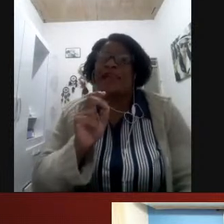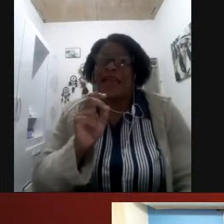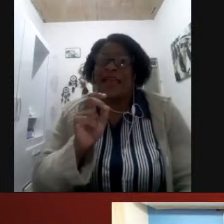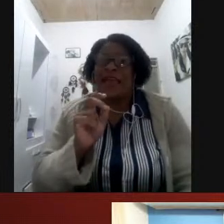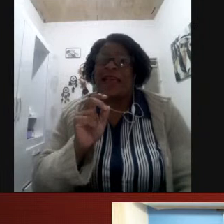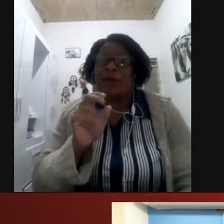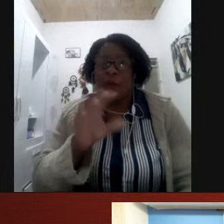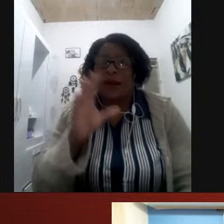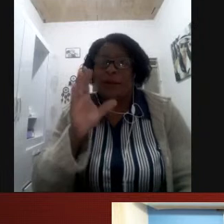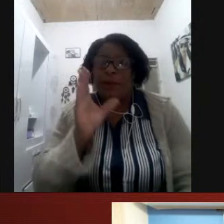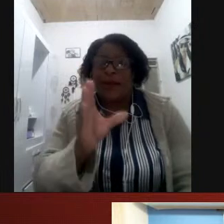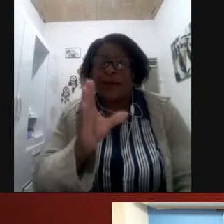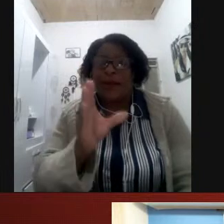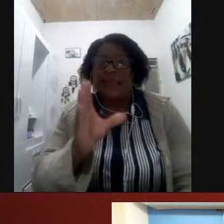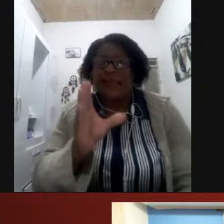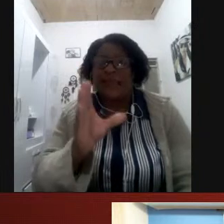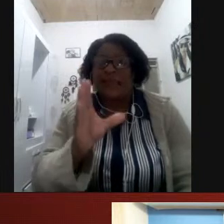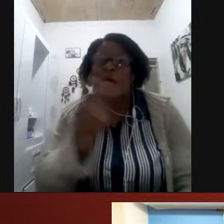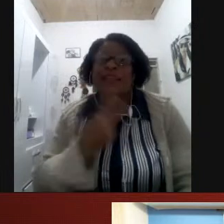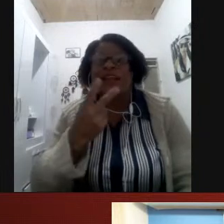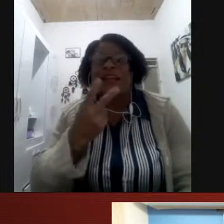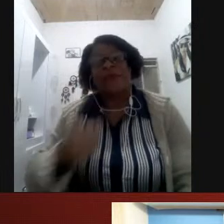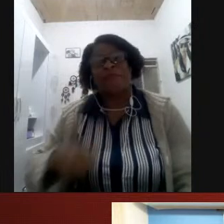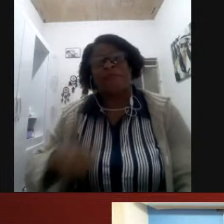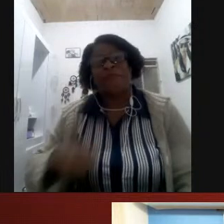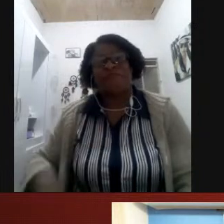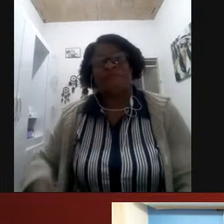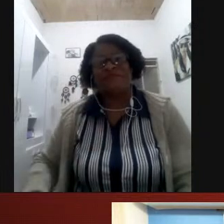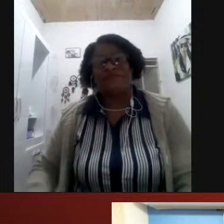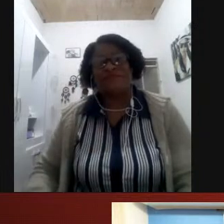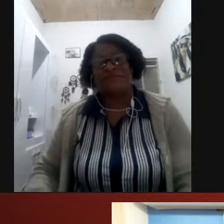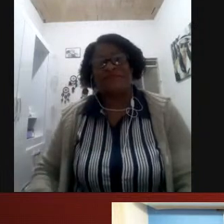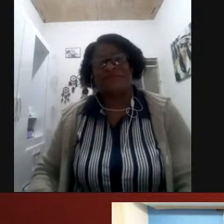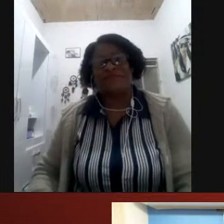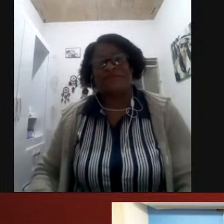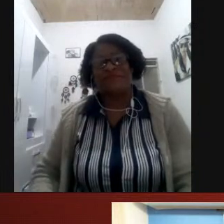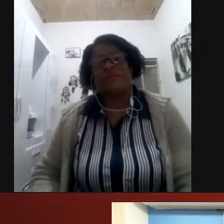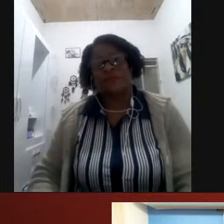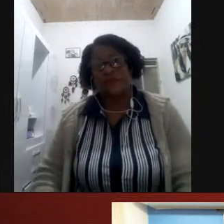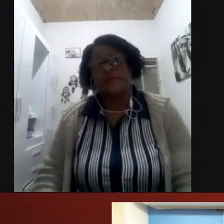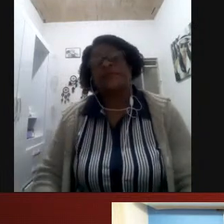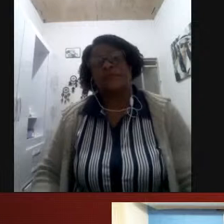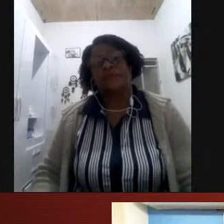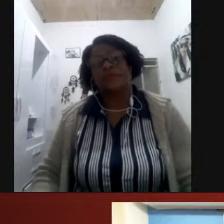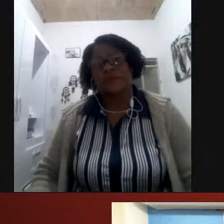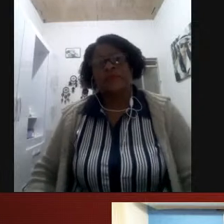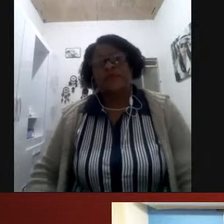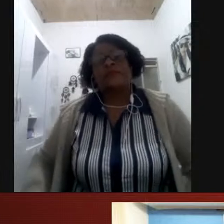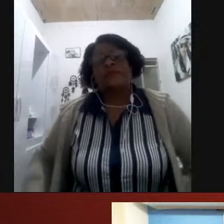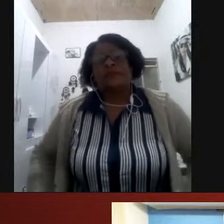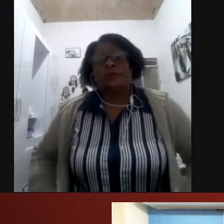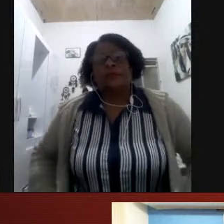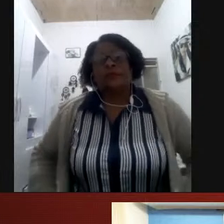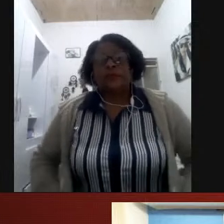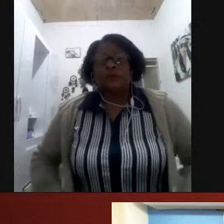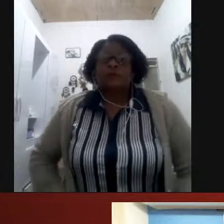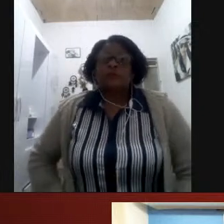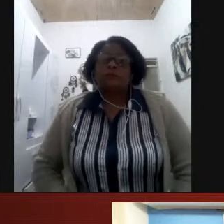né uma parcela do surdo não consegue oralizar sim sim claro e uma questão que eu também acho muito